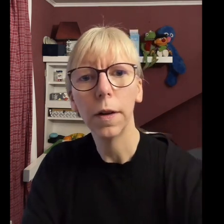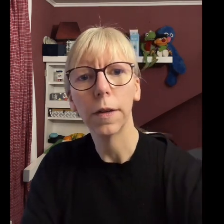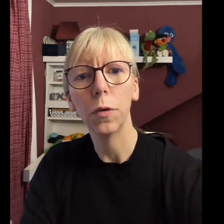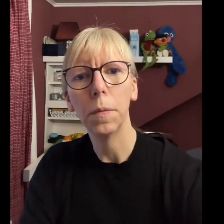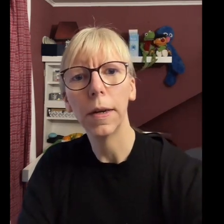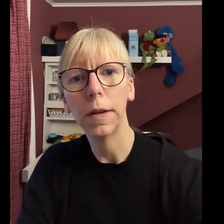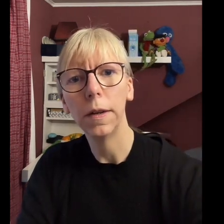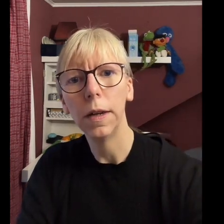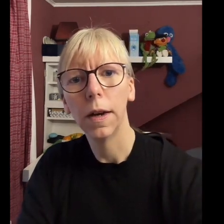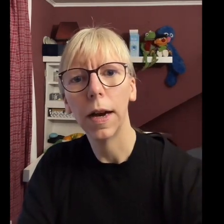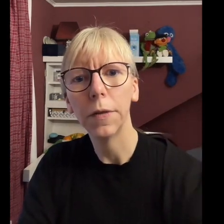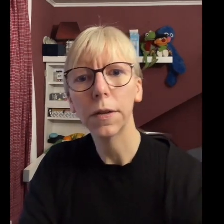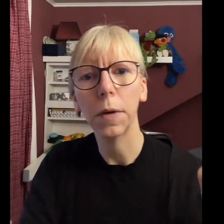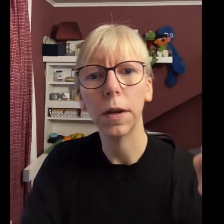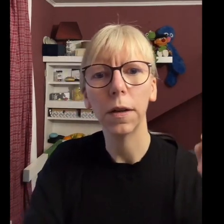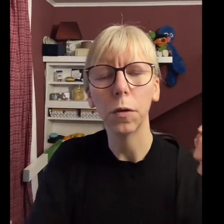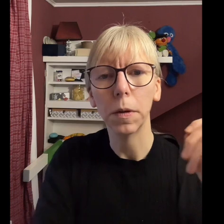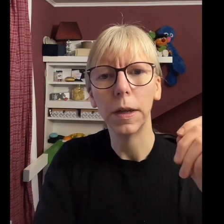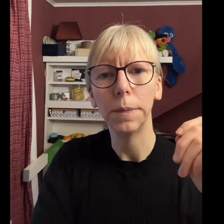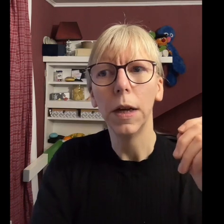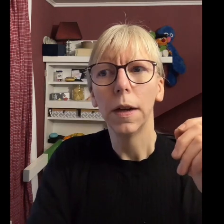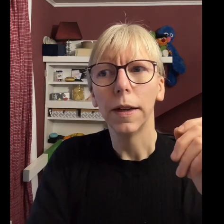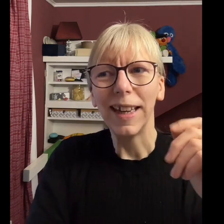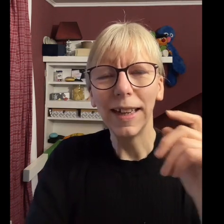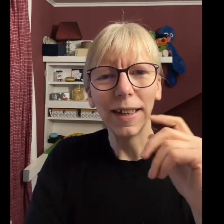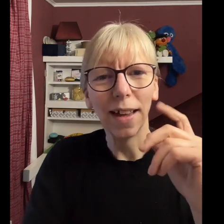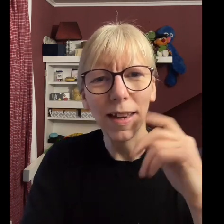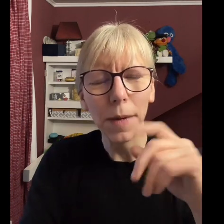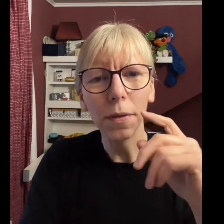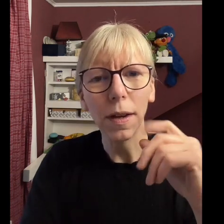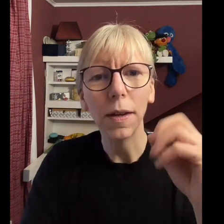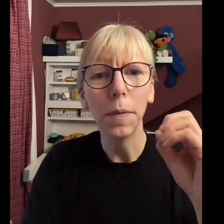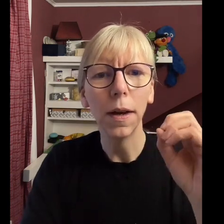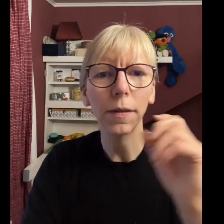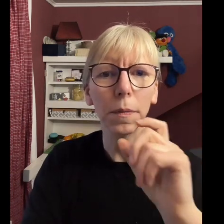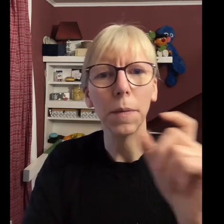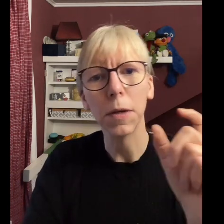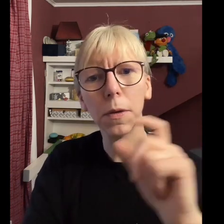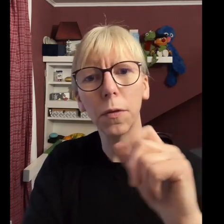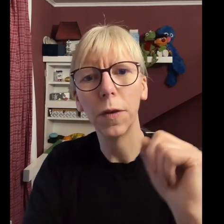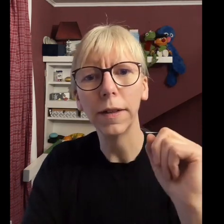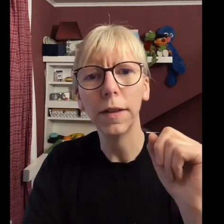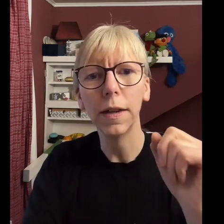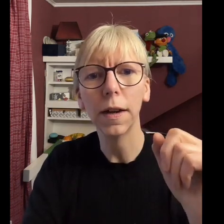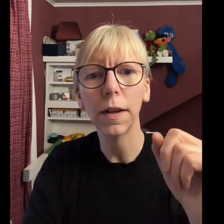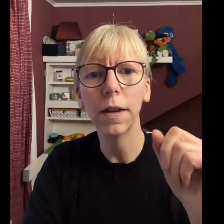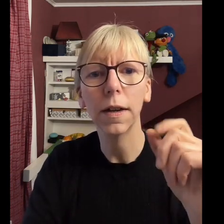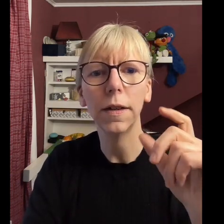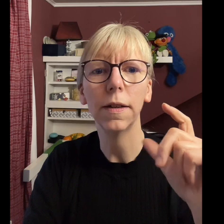Da würde man dann die Eiweißquelle drüber nehmen. Ich erlebe es ja immer, es gibt ja manchmal so Flexitarier, die